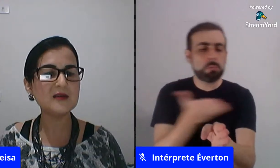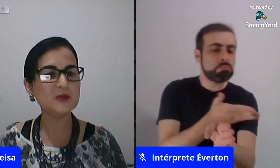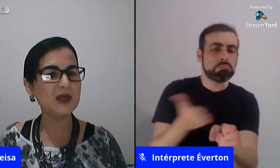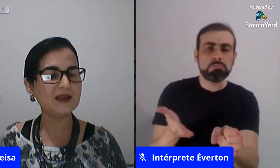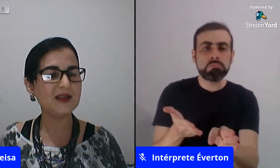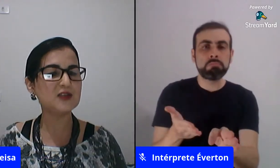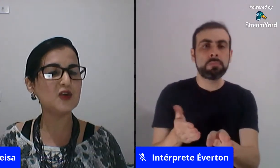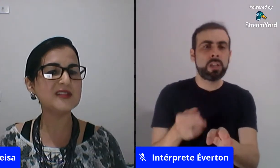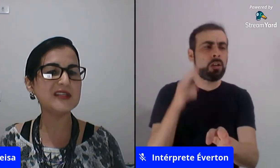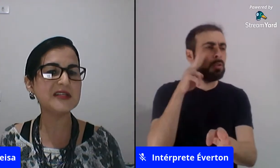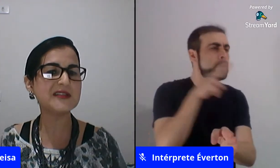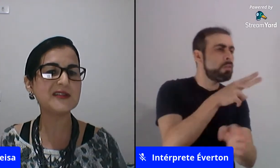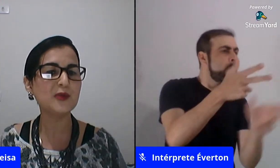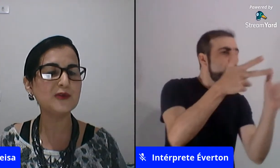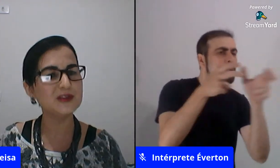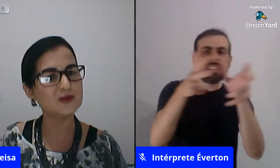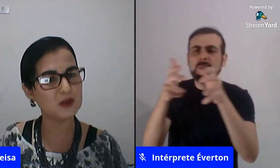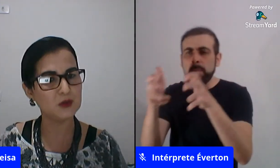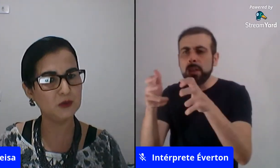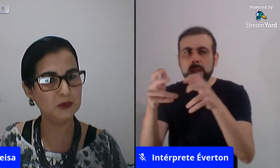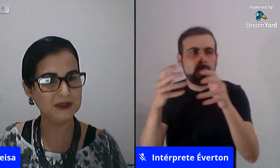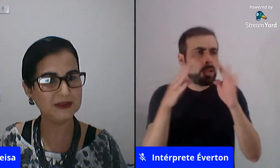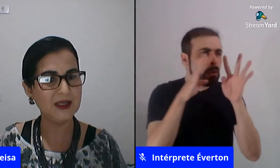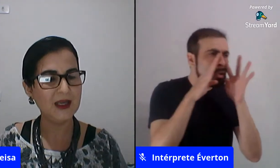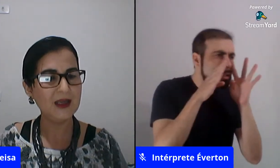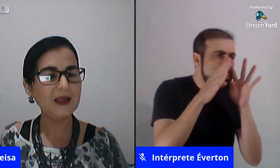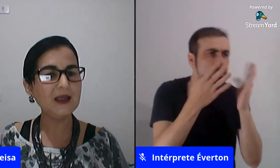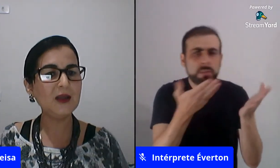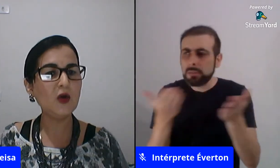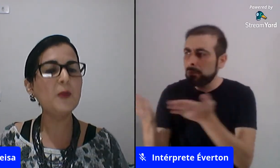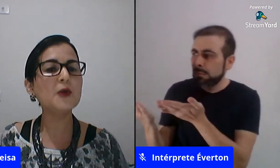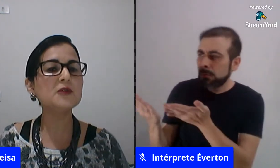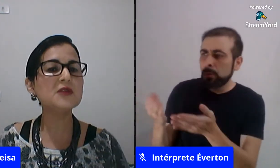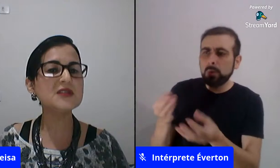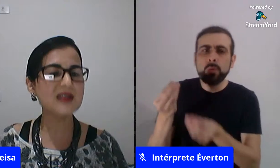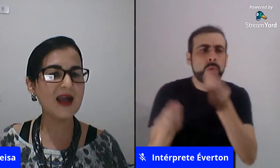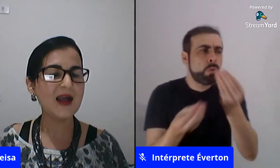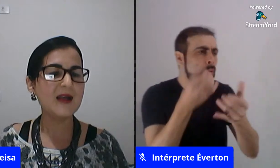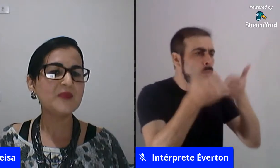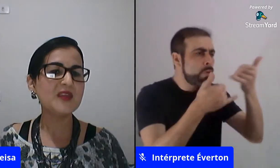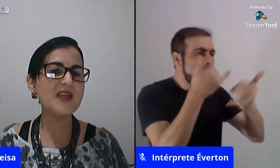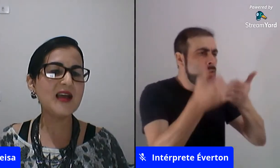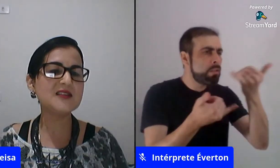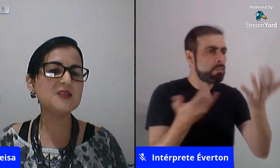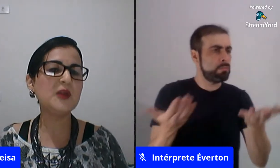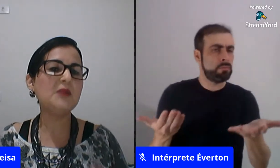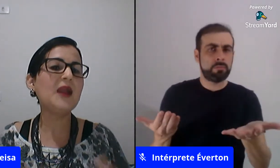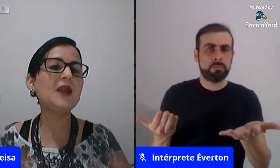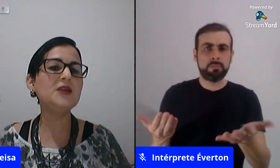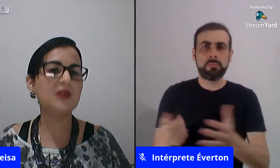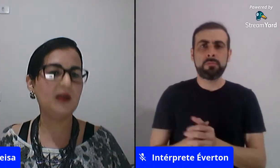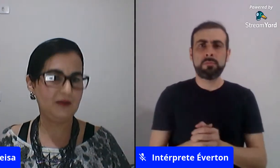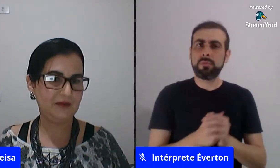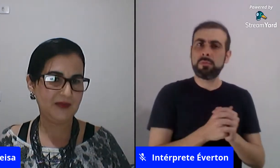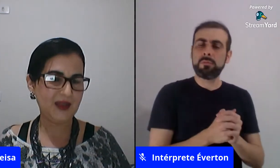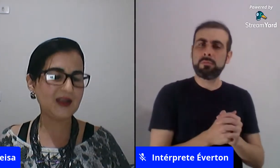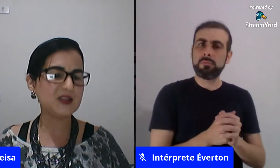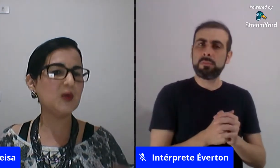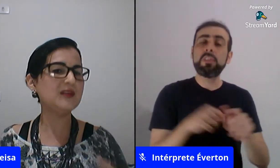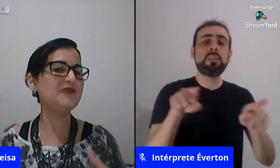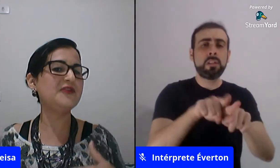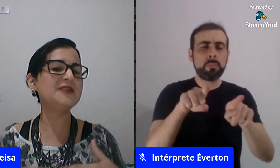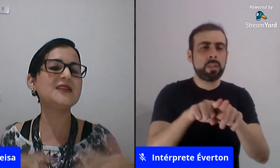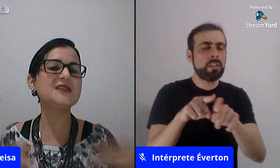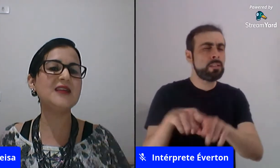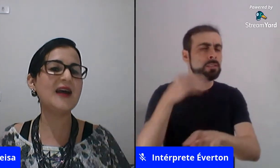atenção as brincadeiras como as crianças estão produzindo suas culturas e oportunizar que elas experimentem né